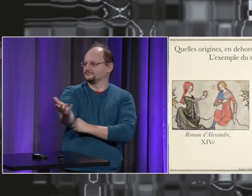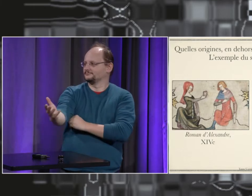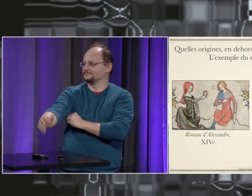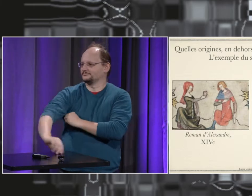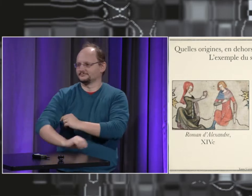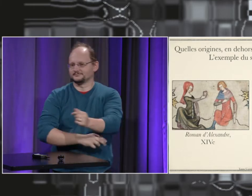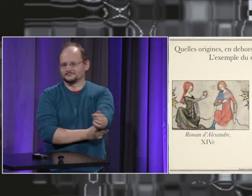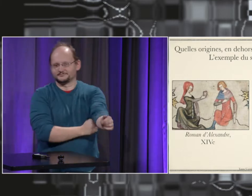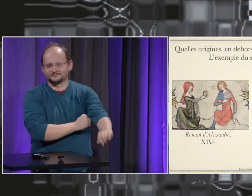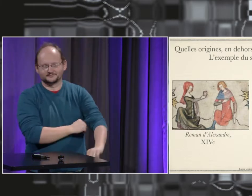signes.